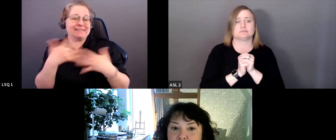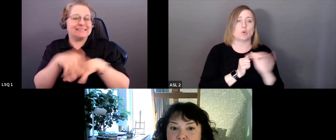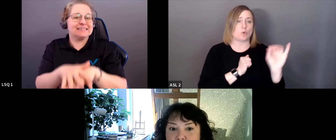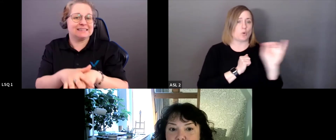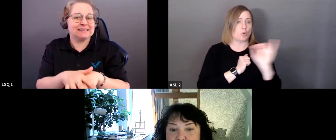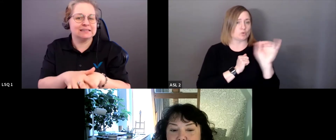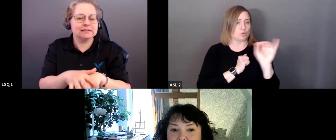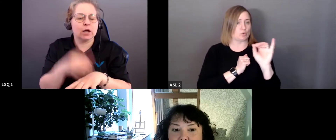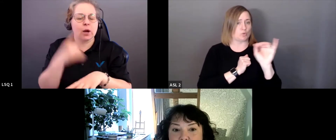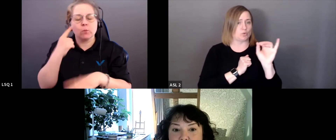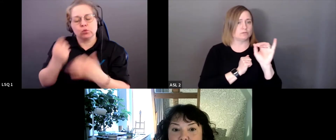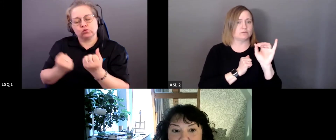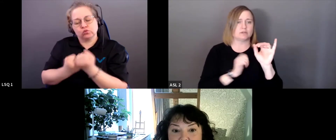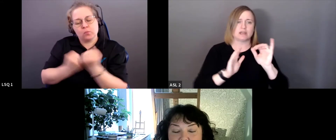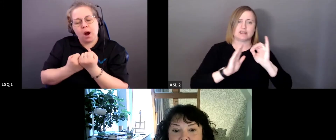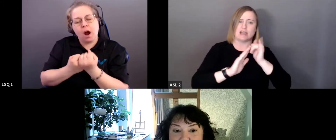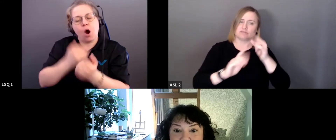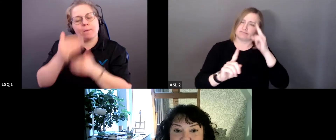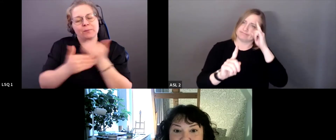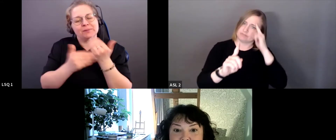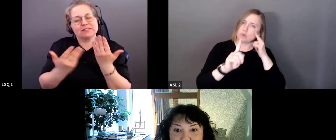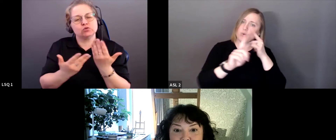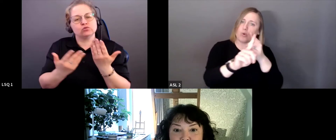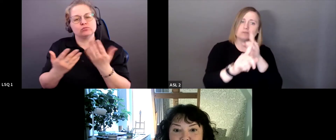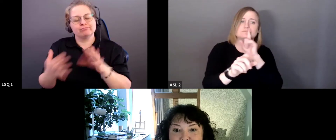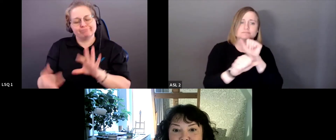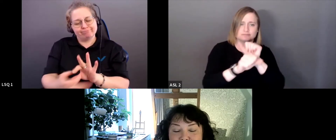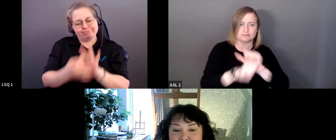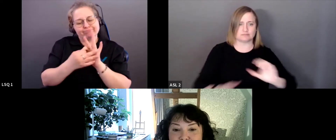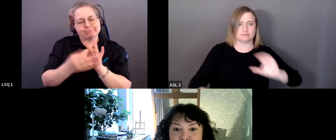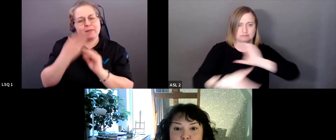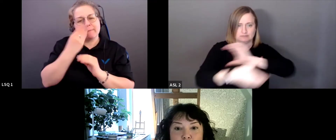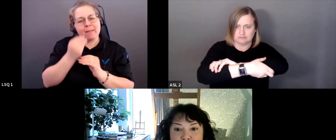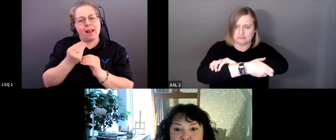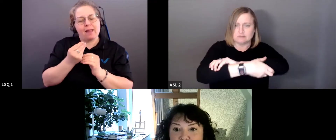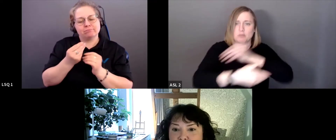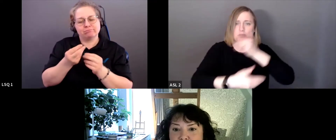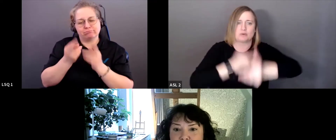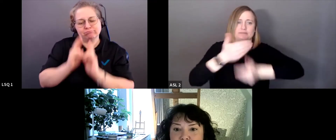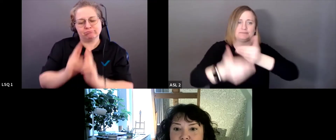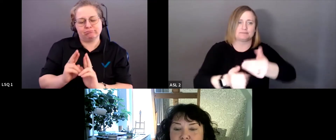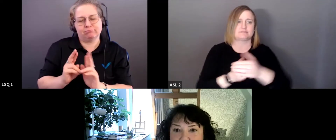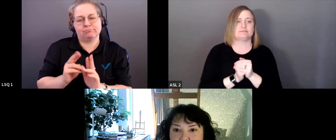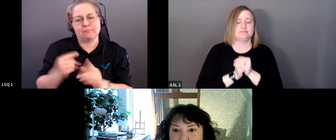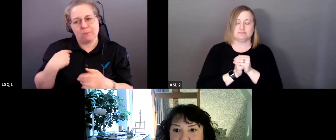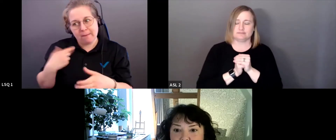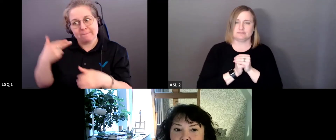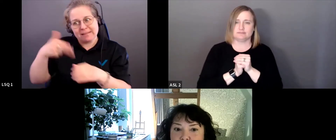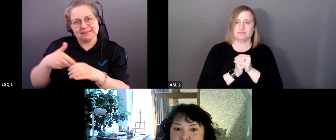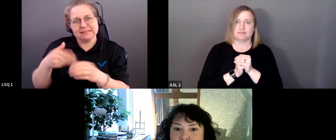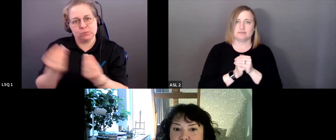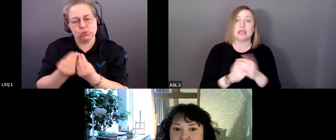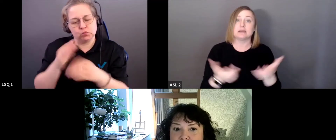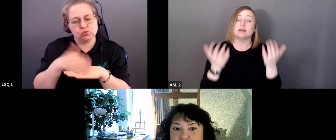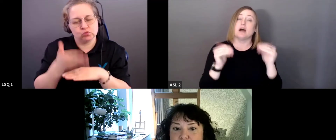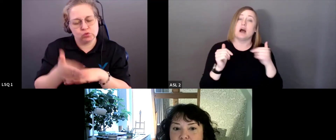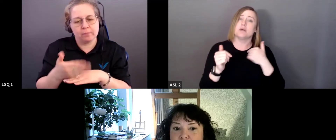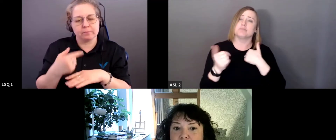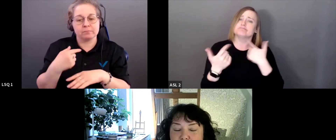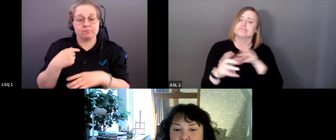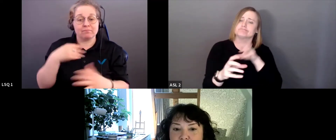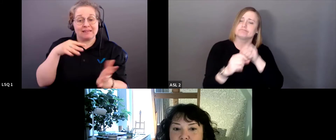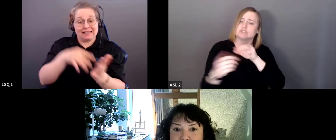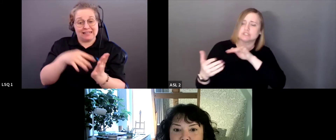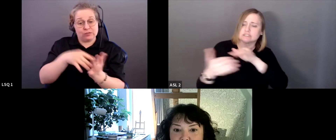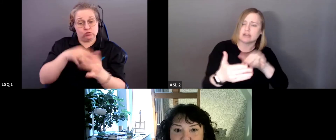réconciliation et à y participer activement. J'ai étudié l'urbanisme à l'université car